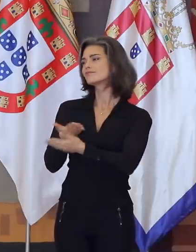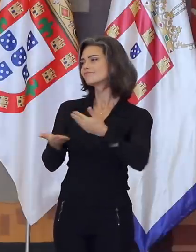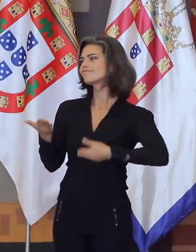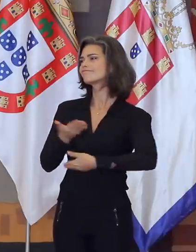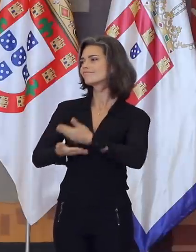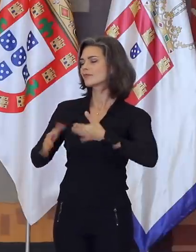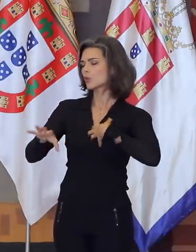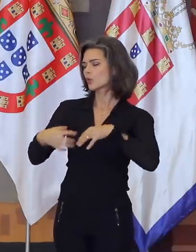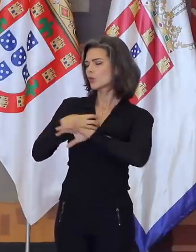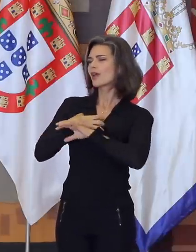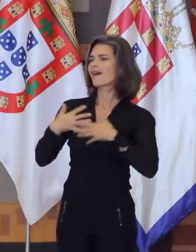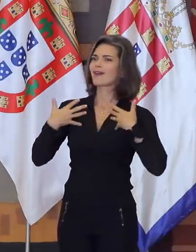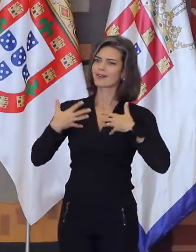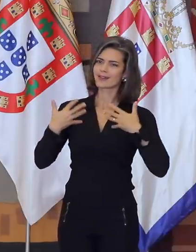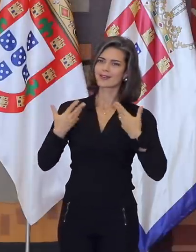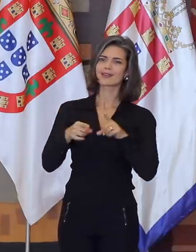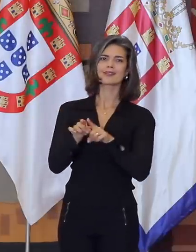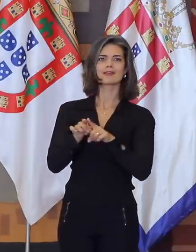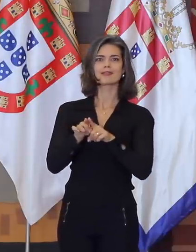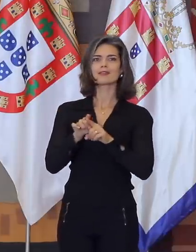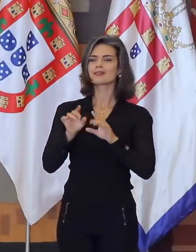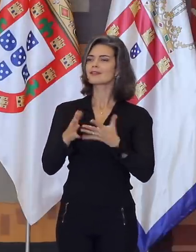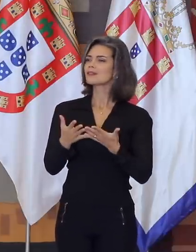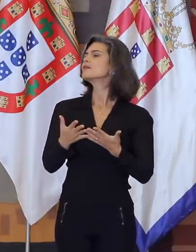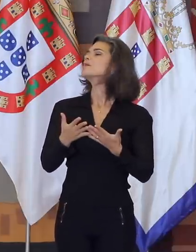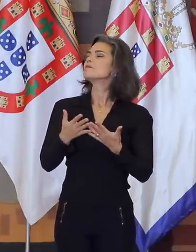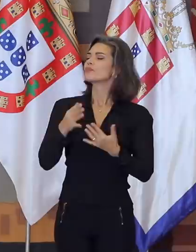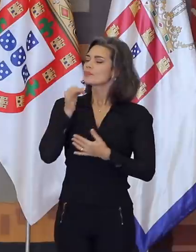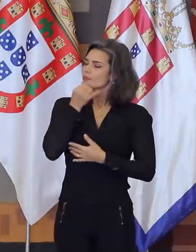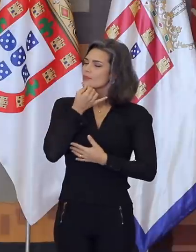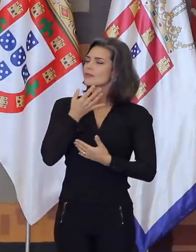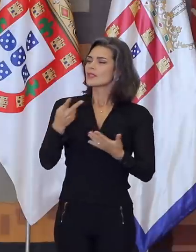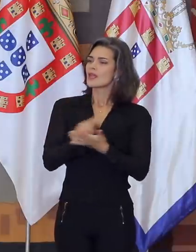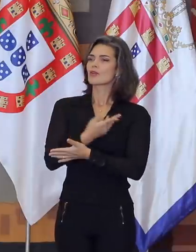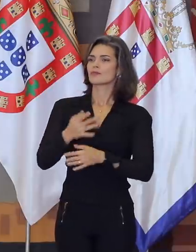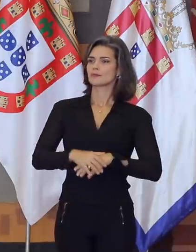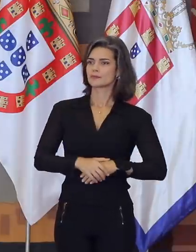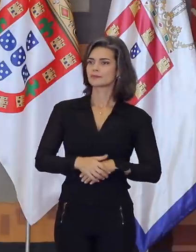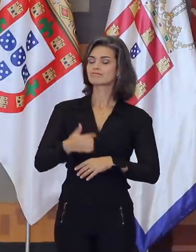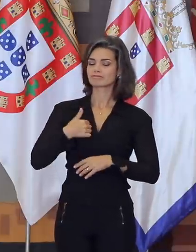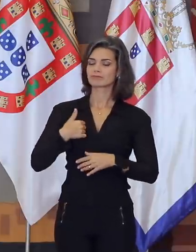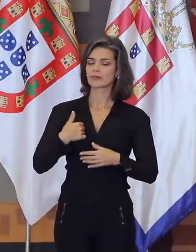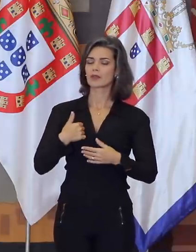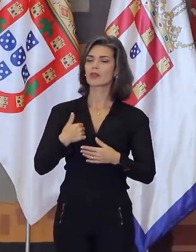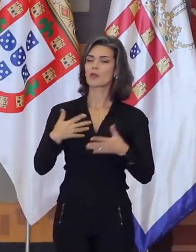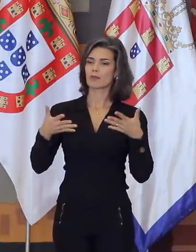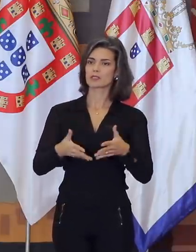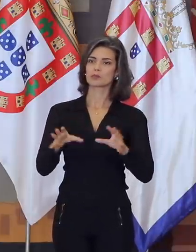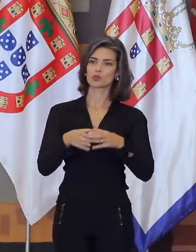enormes e frequentes alegrias e suas realizações. Pertenço a uma geração de diplomatas mulheres